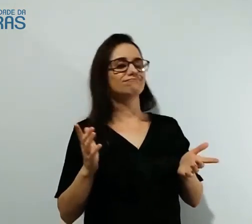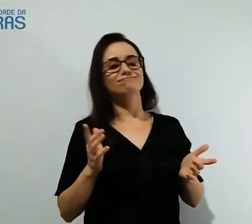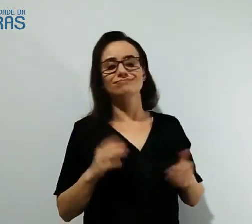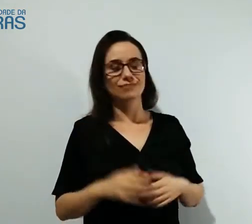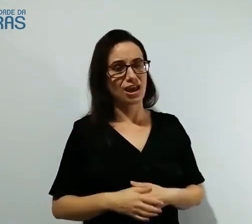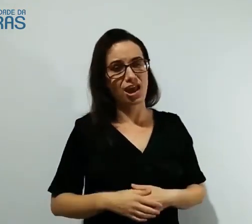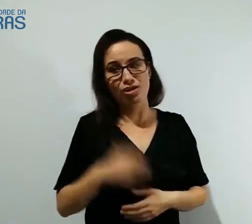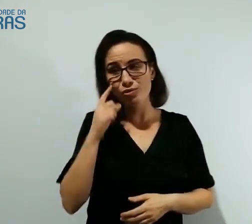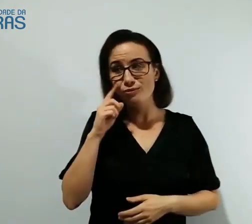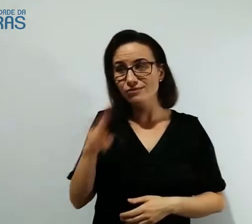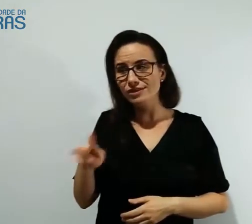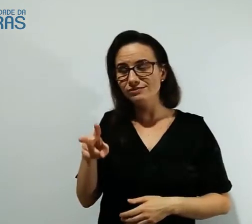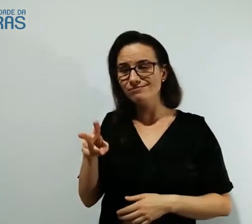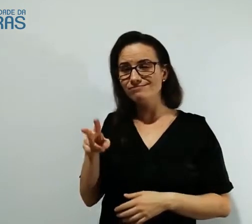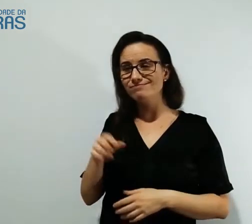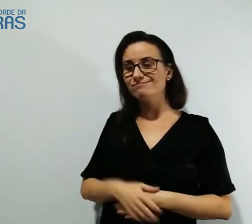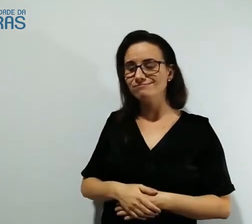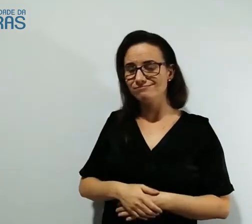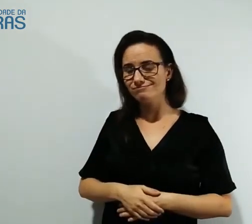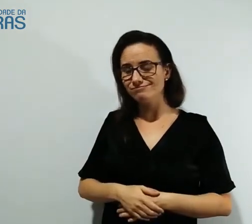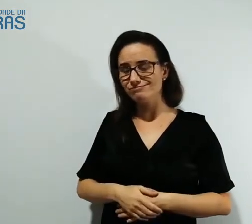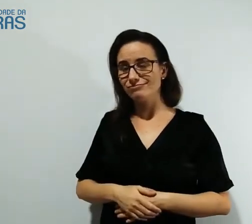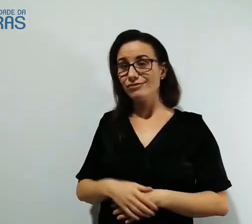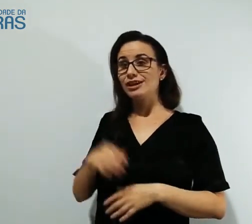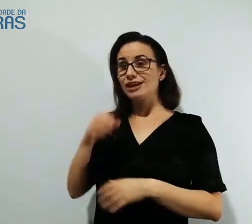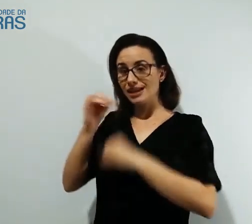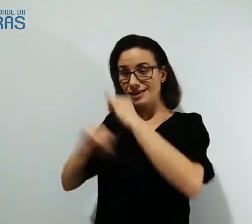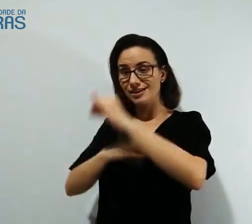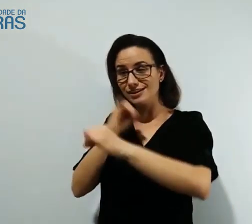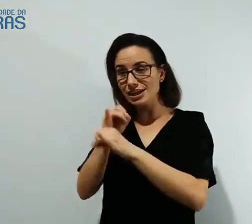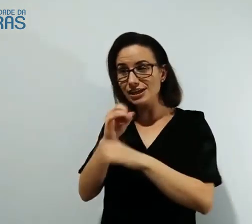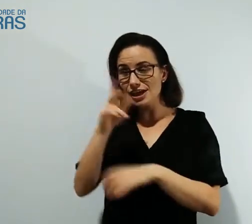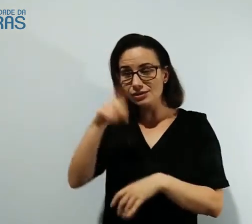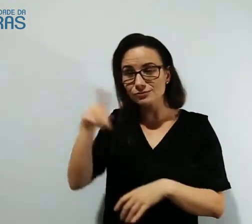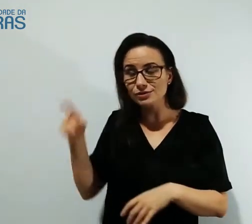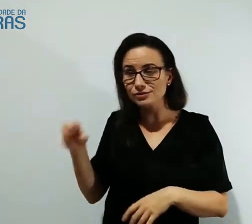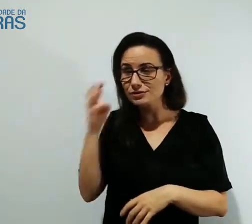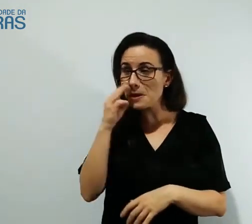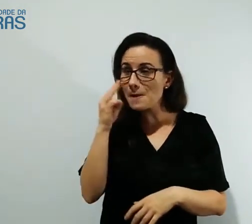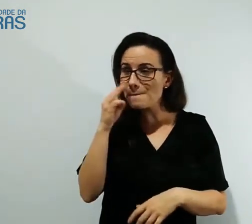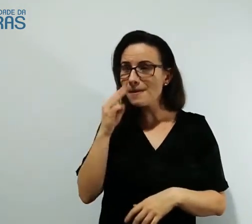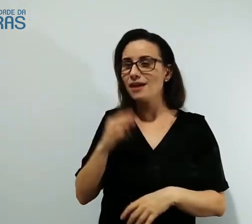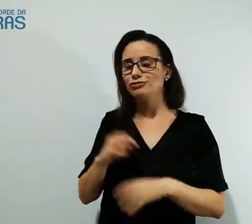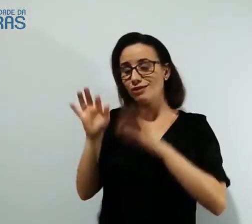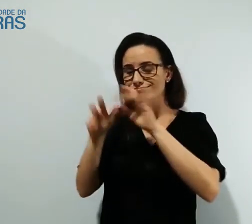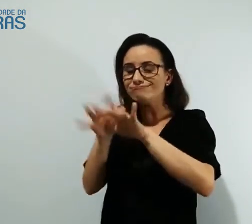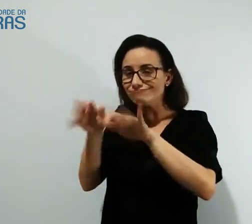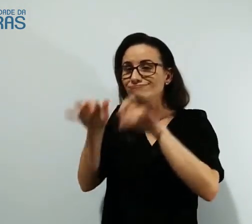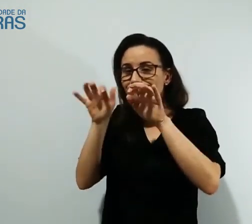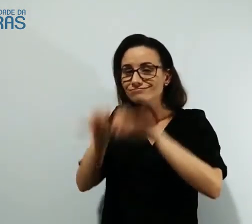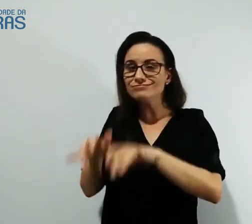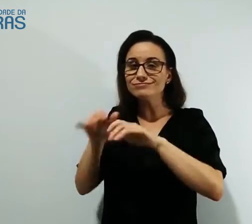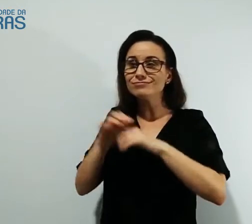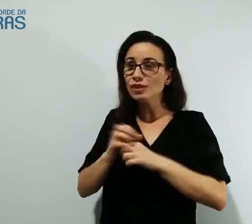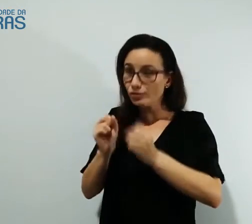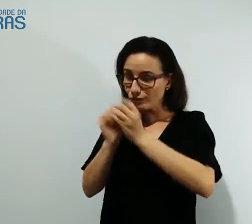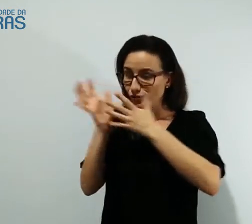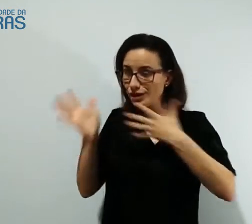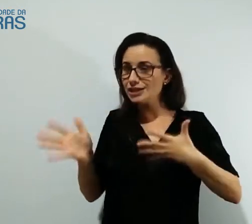aprender a libras. E então eu comecei a pesquisar na internet, até que eu encontrei o professor Madison Barreto